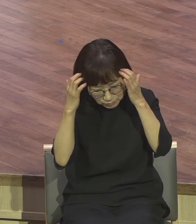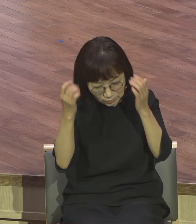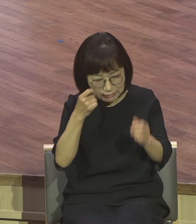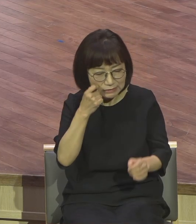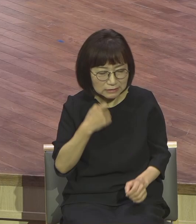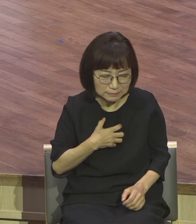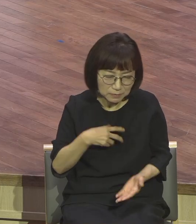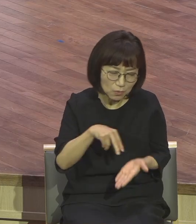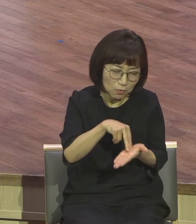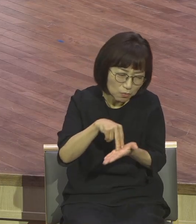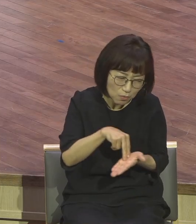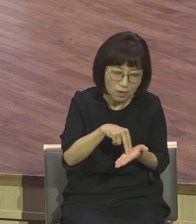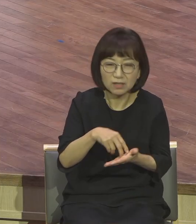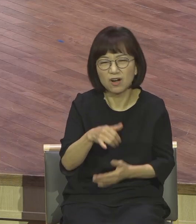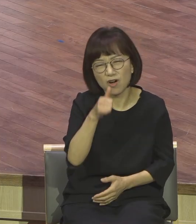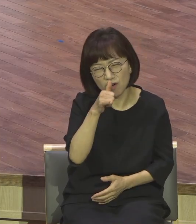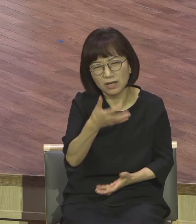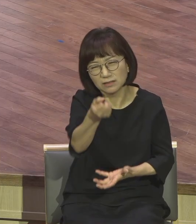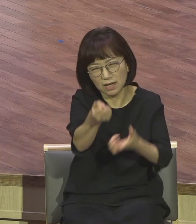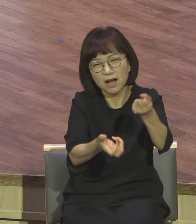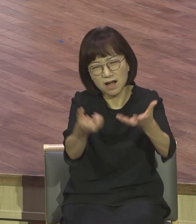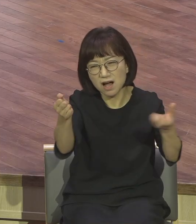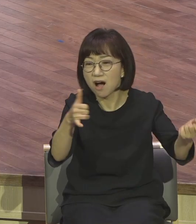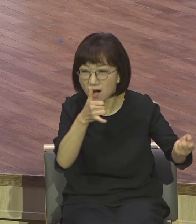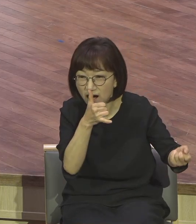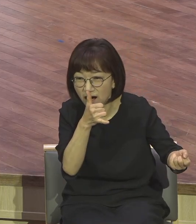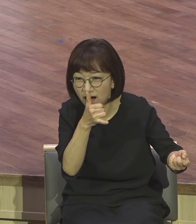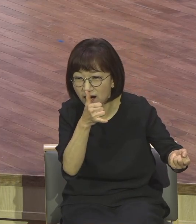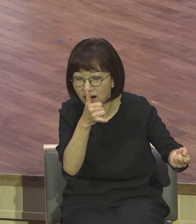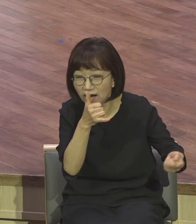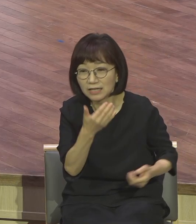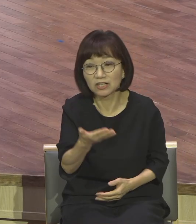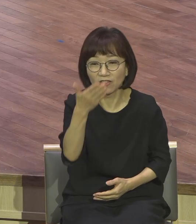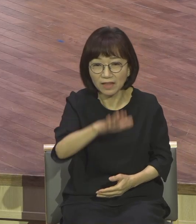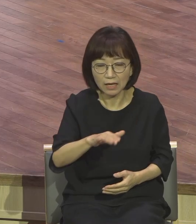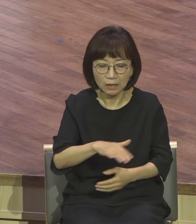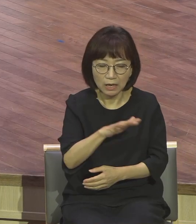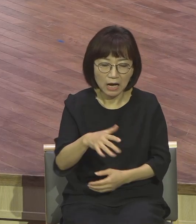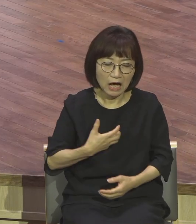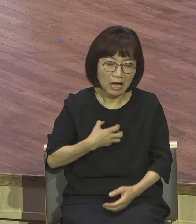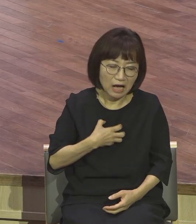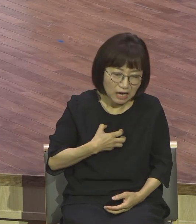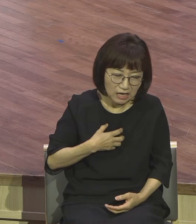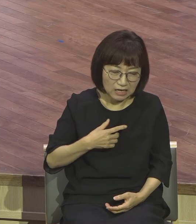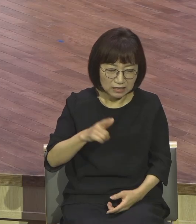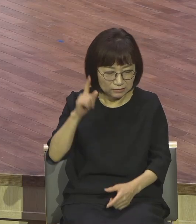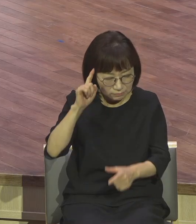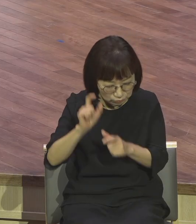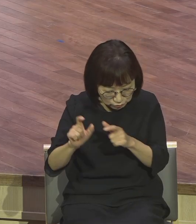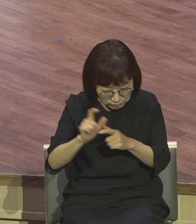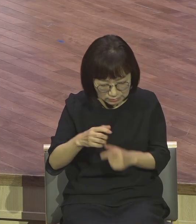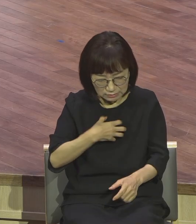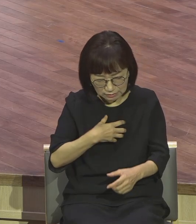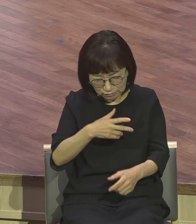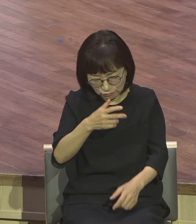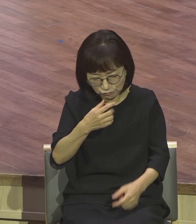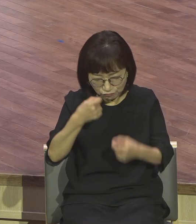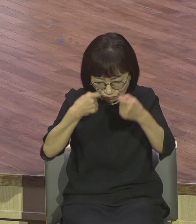외로움이 있습니다 그러나 우리는 여기에 메여있어서는 안된다 그런데 메이지 마라 안데레아 이